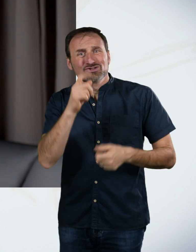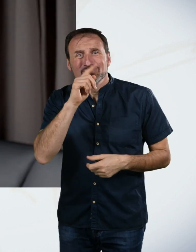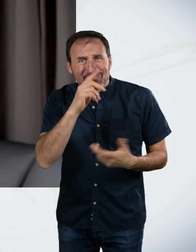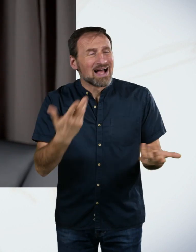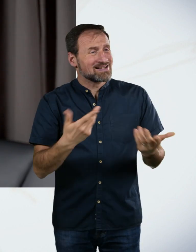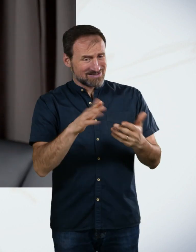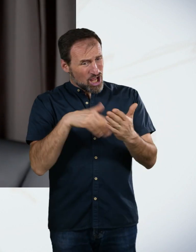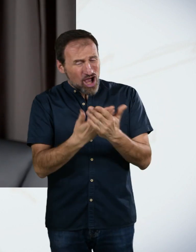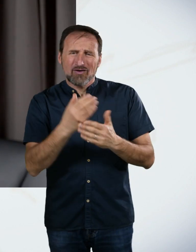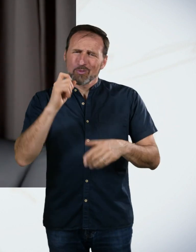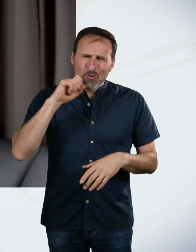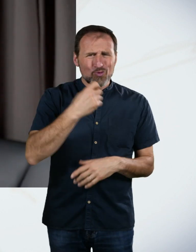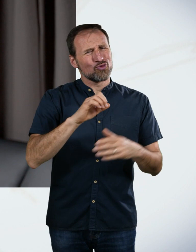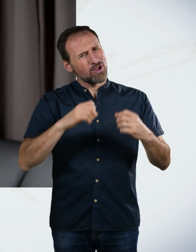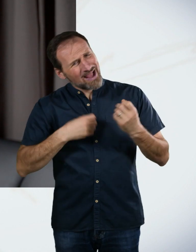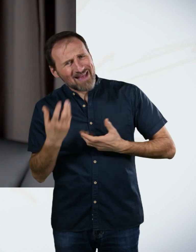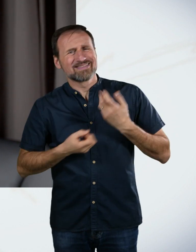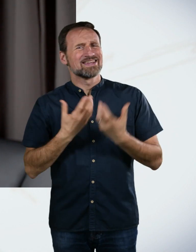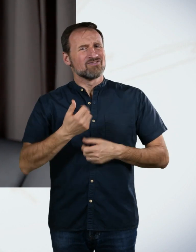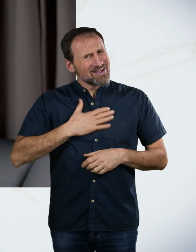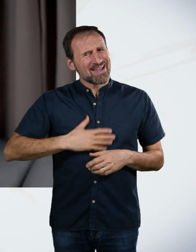ich hätte die schon gerne mit voller Konzentration richtig angegangen.